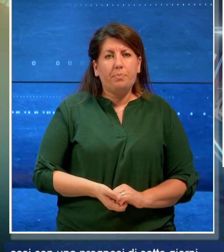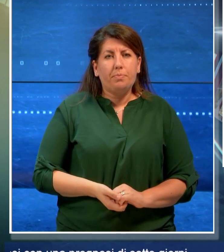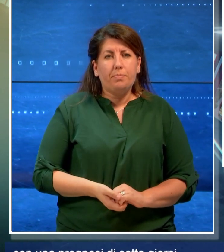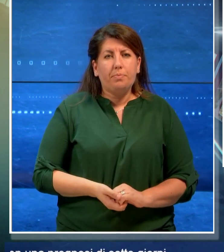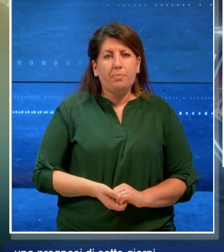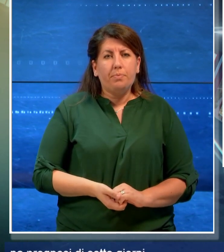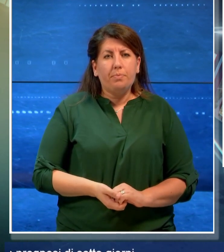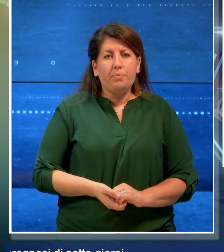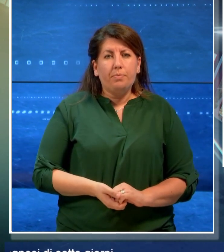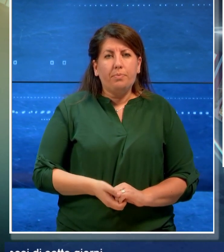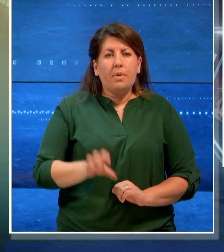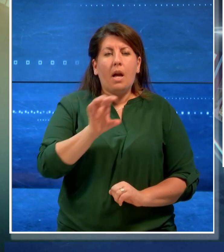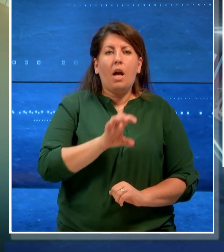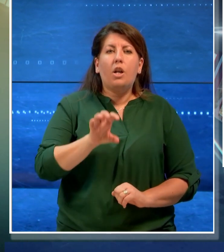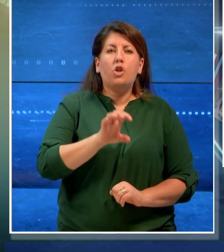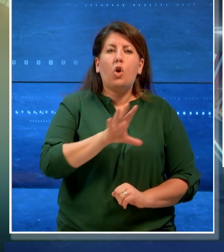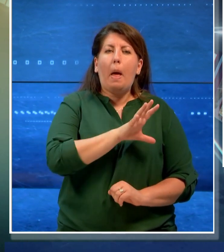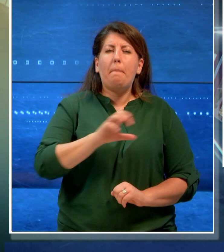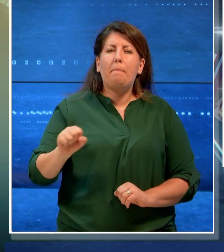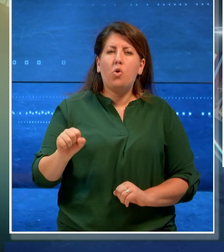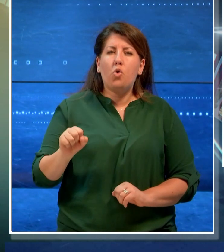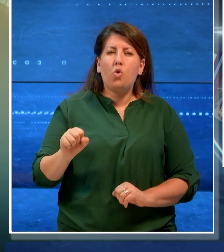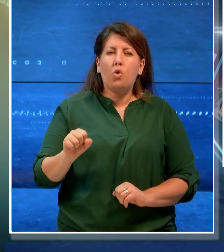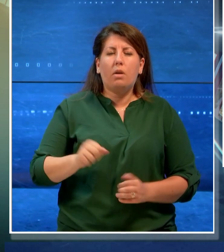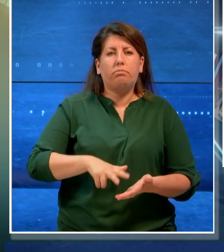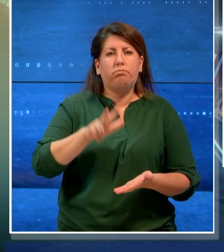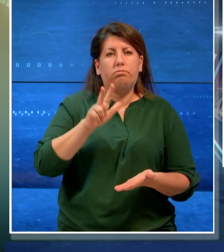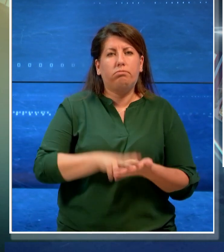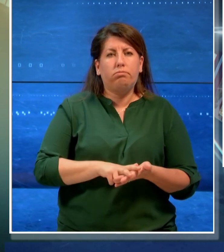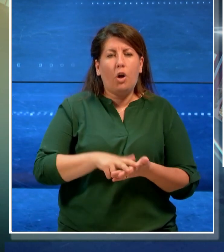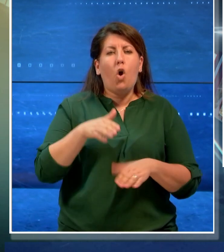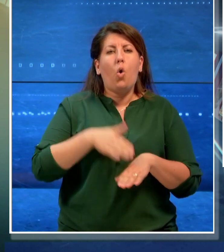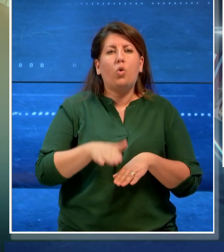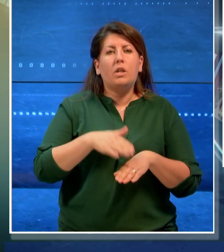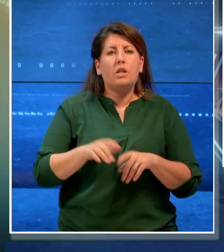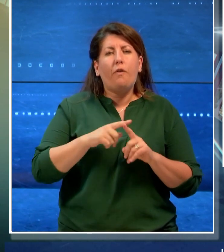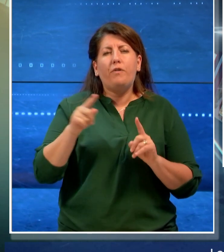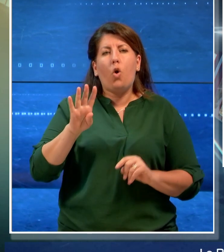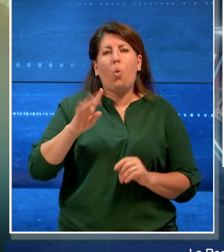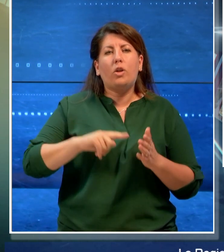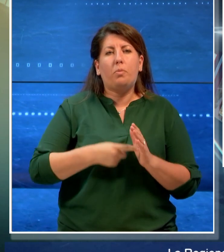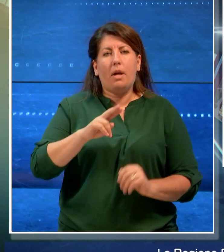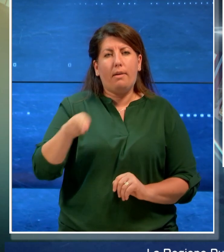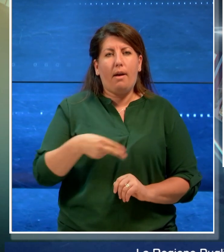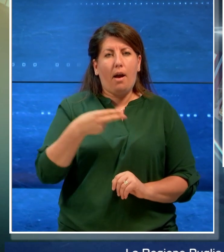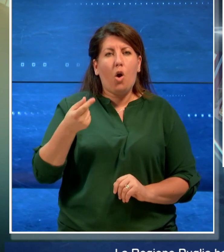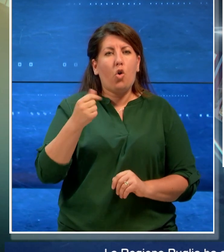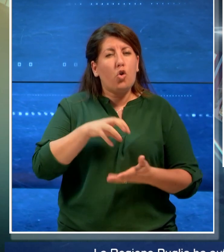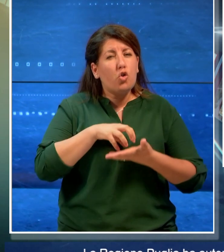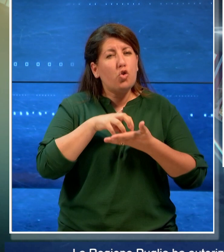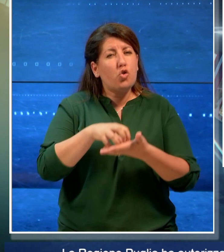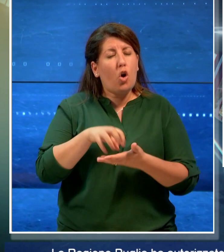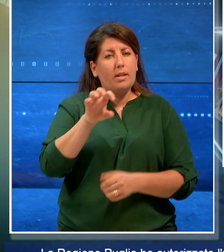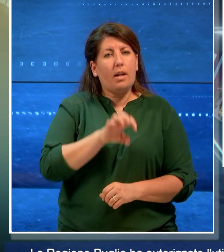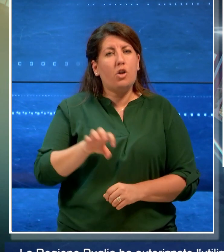La Regione Puglia ha autorizzato l'utilizzo fino a 4 milioni di euro delle risorse regionali